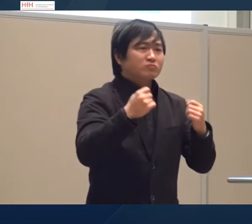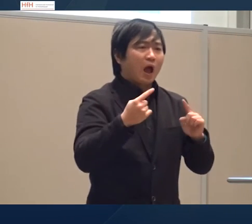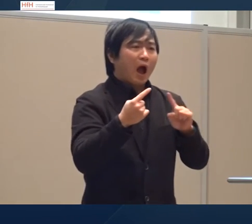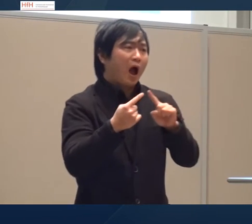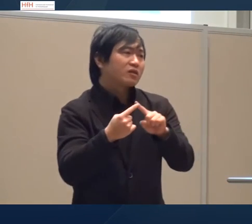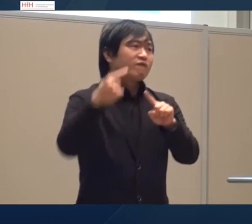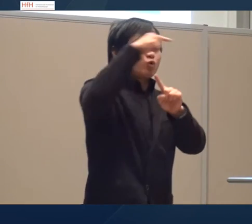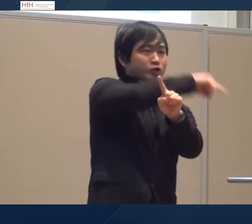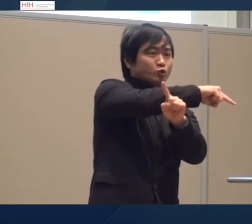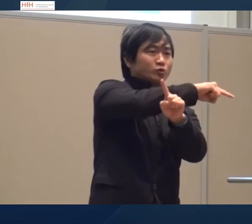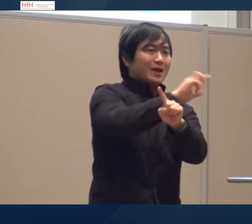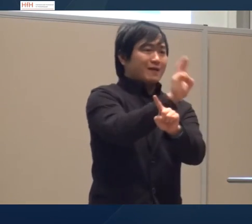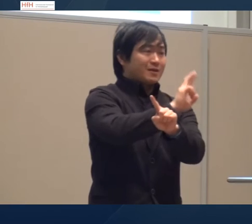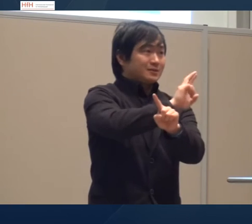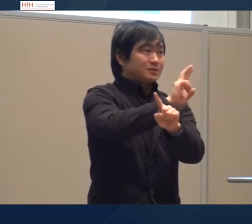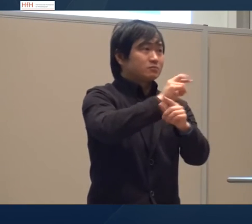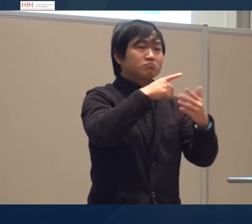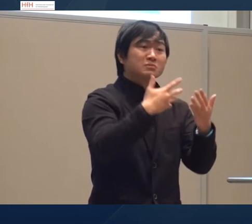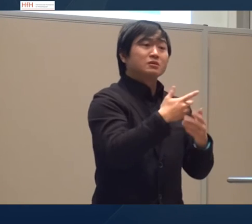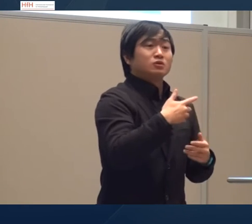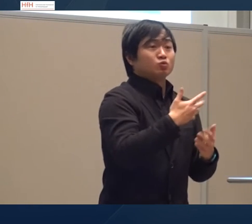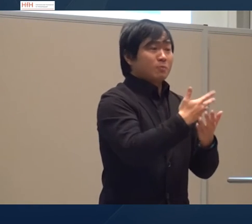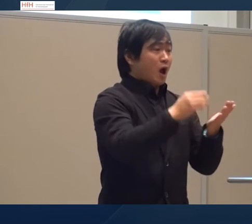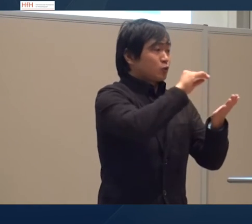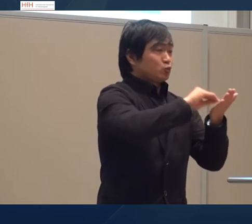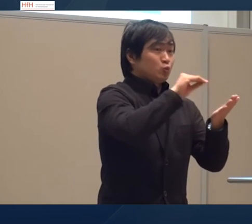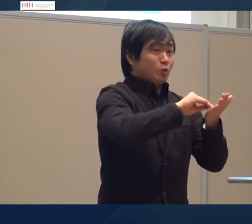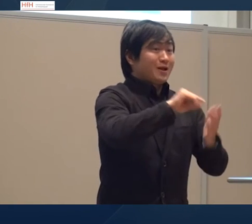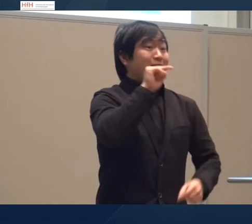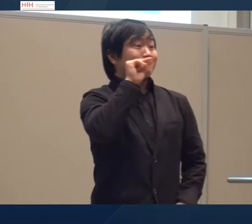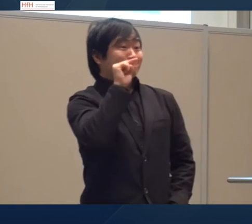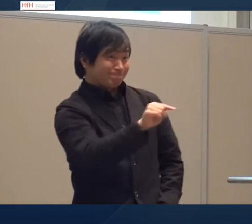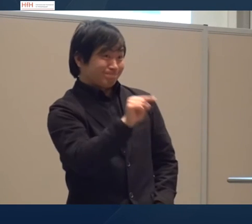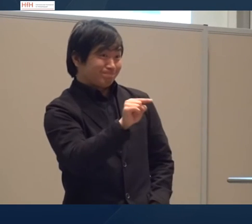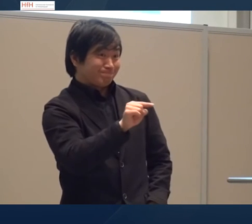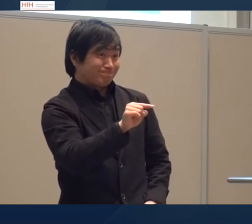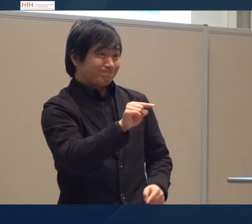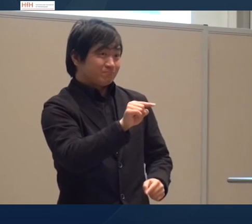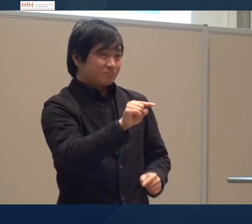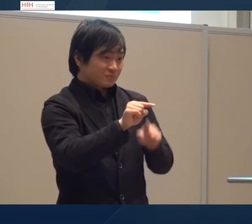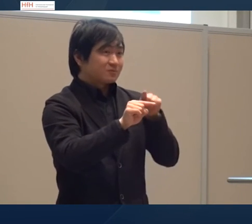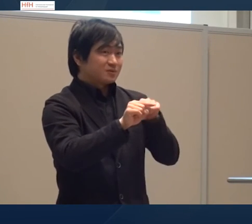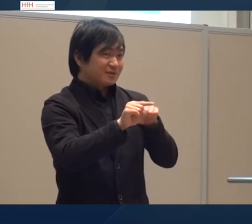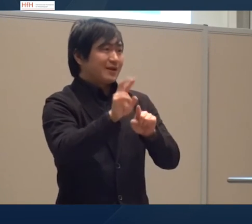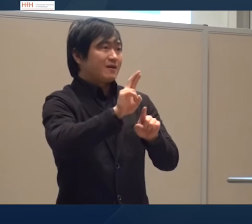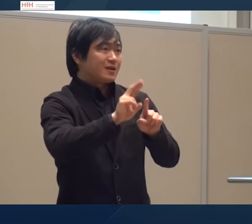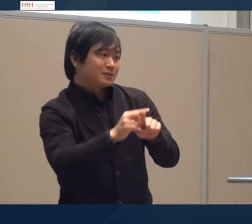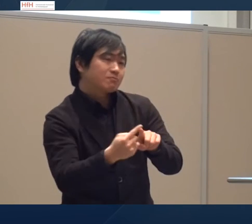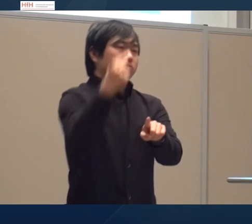das ist stark reflexiv was dort gezeigt wird Sprachschule dort wird angezeigt dort ist der Ort das ist reflexiv